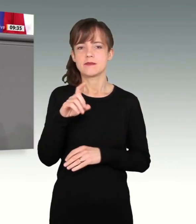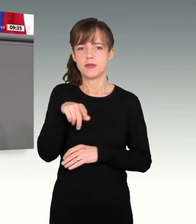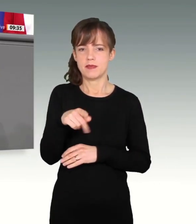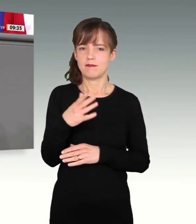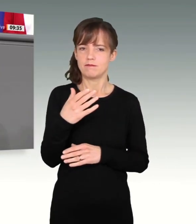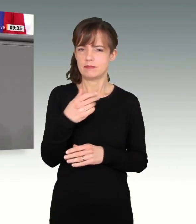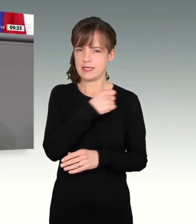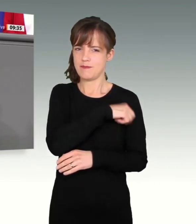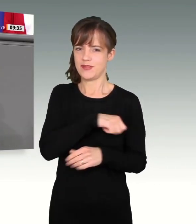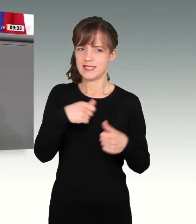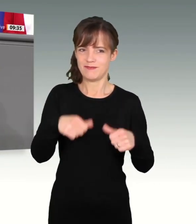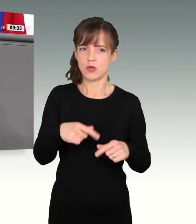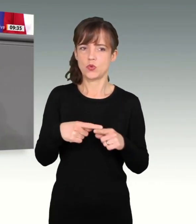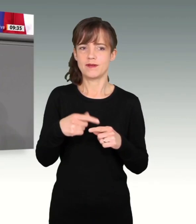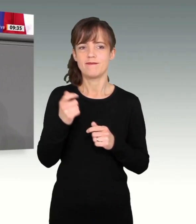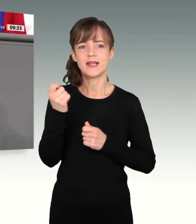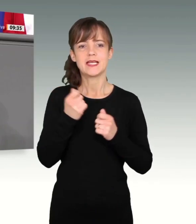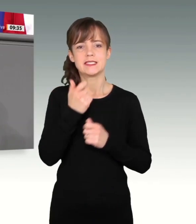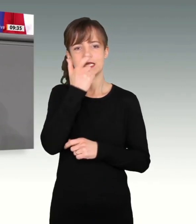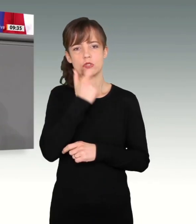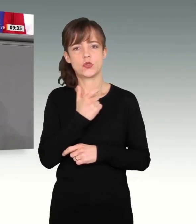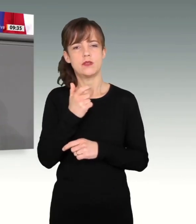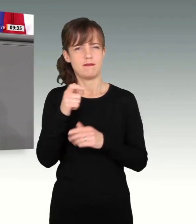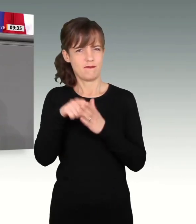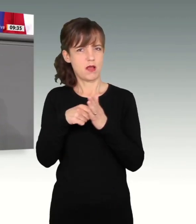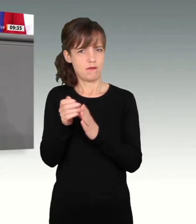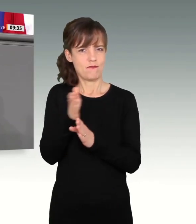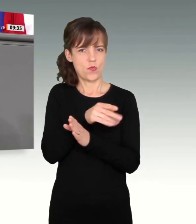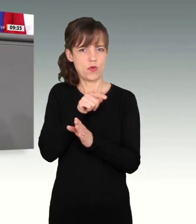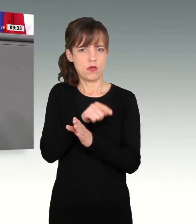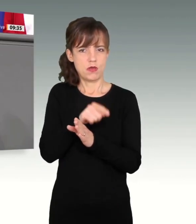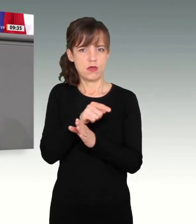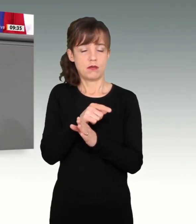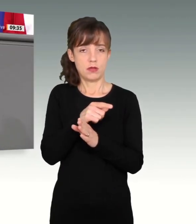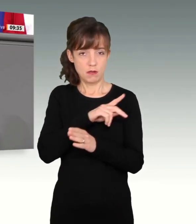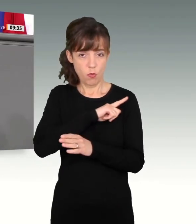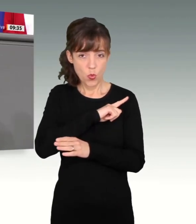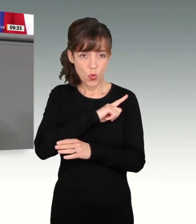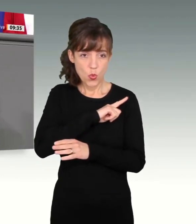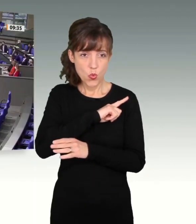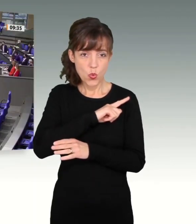scheint zu sein, lieber verfassungswidrig und wortbrüchig regieren als nicht regieren. Vielen Dank.